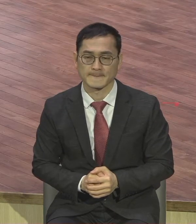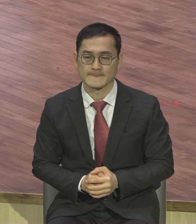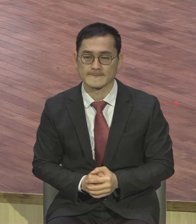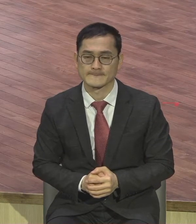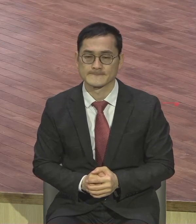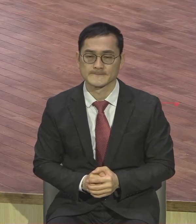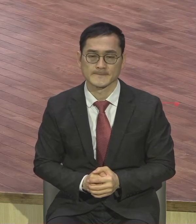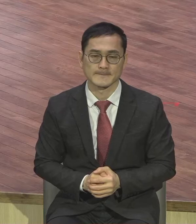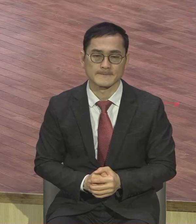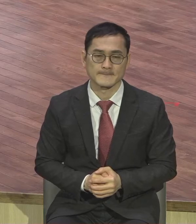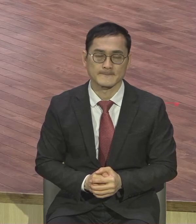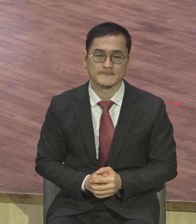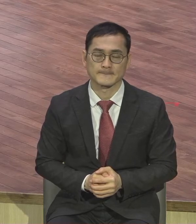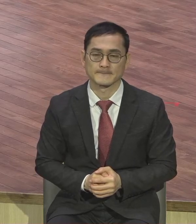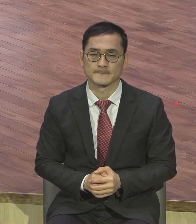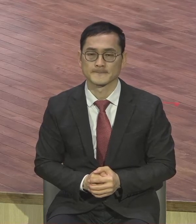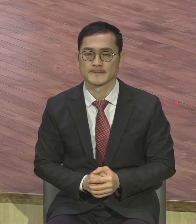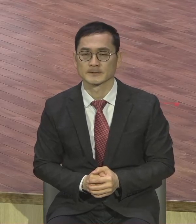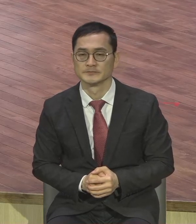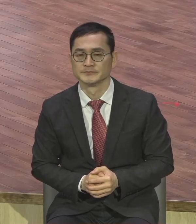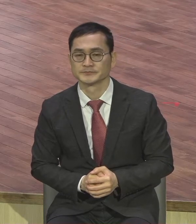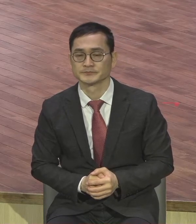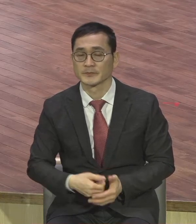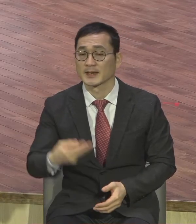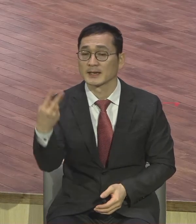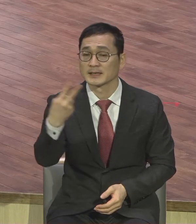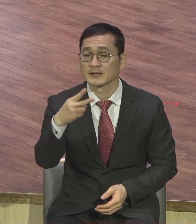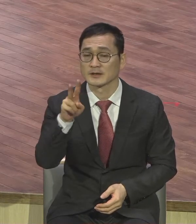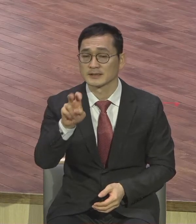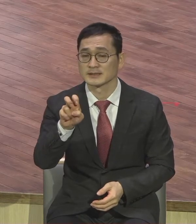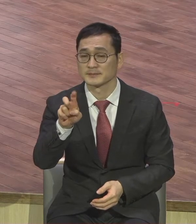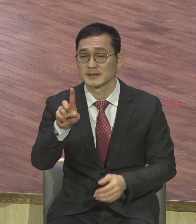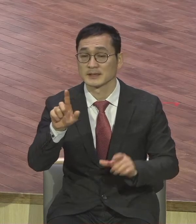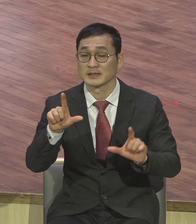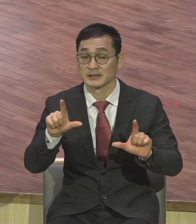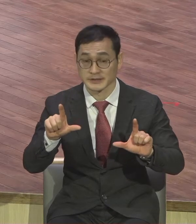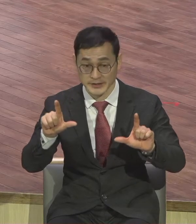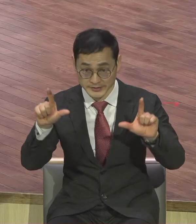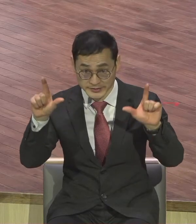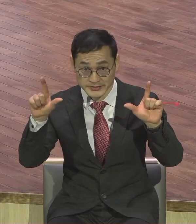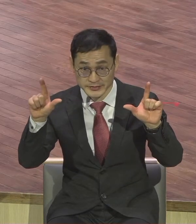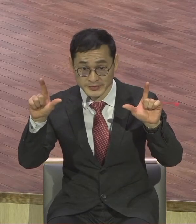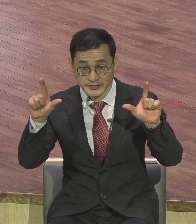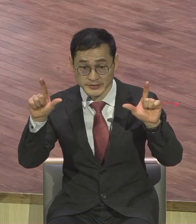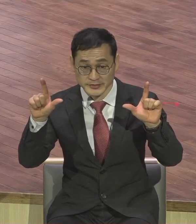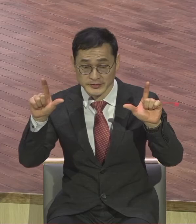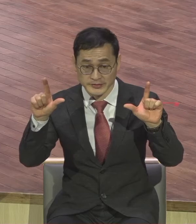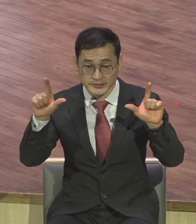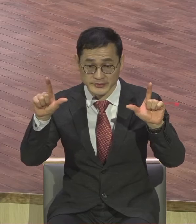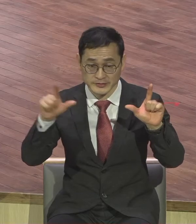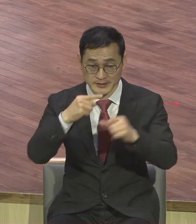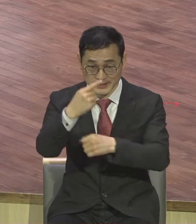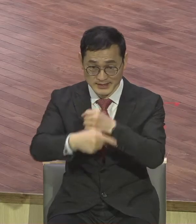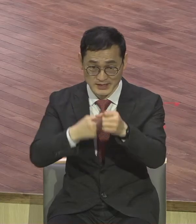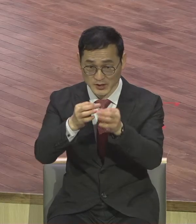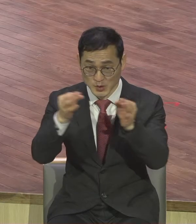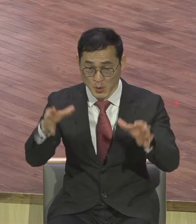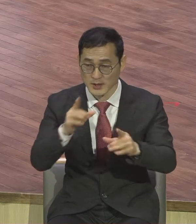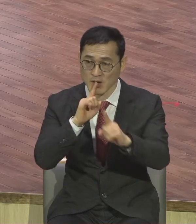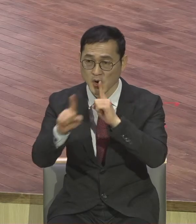영견모도 성도들 2021년 이제 한 해 동안에 언약 붙잡는 그 삶